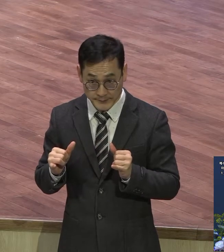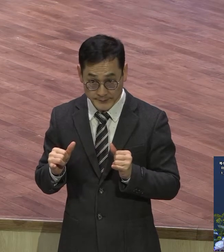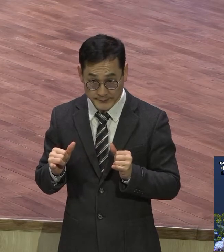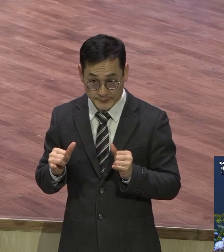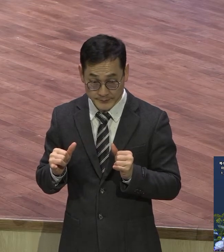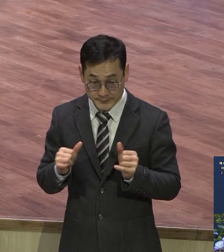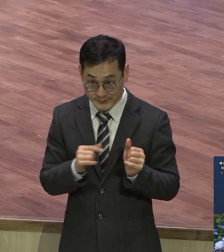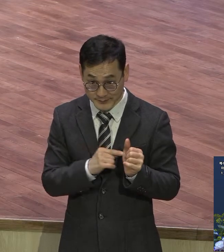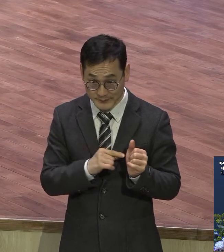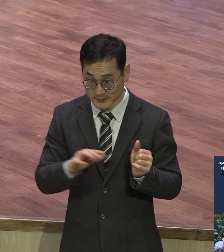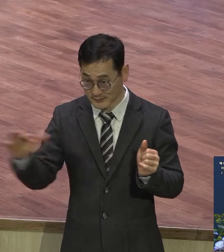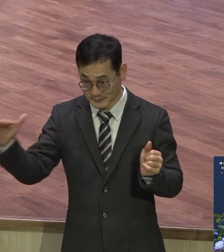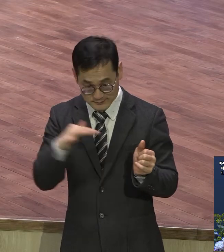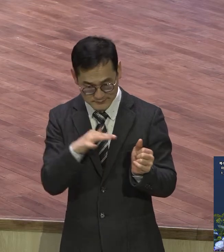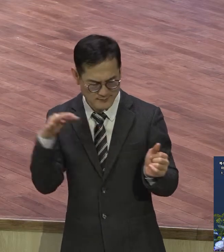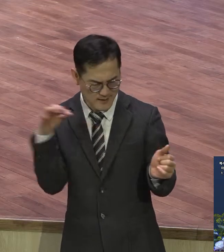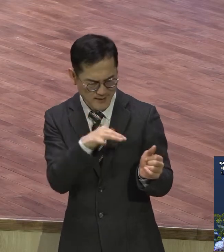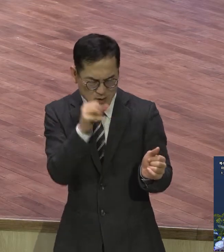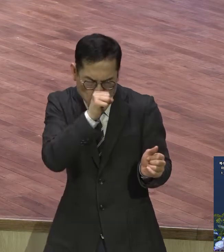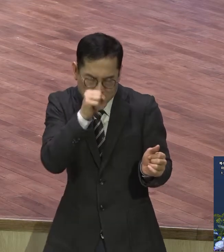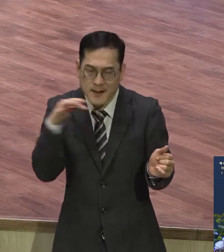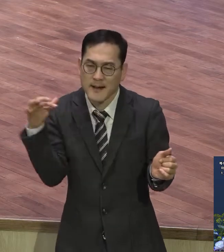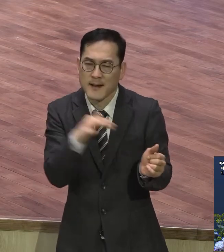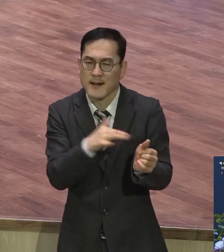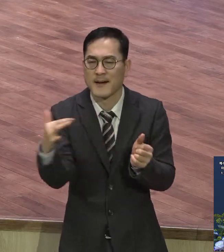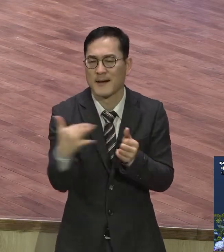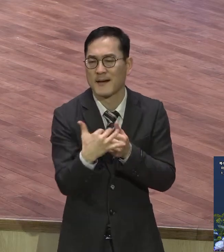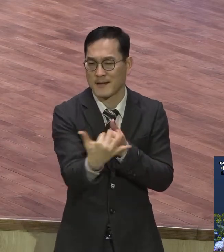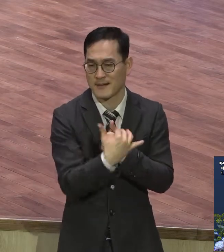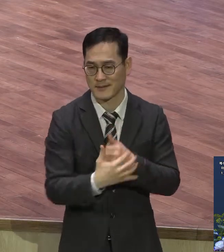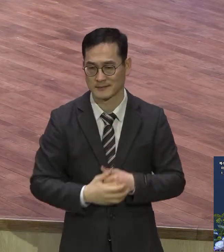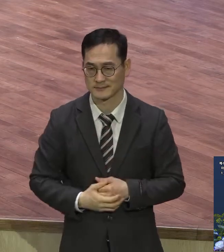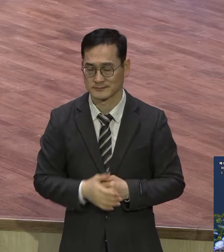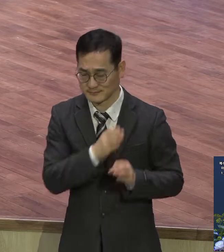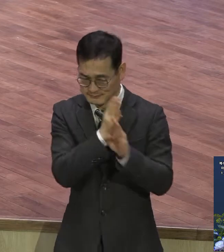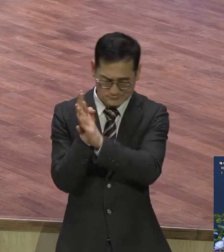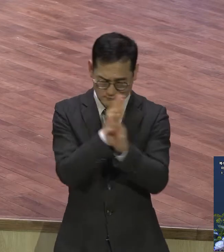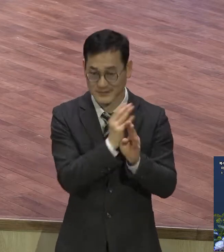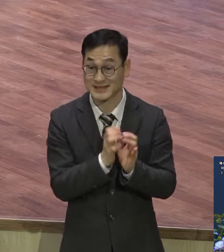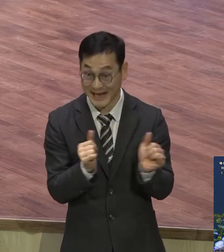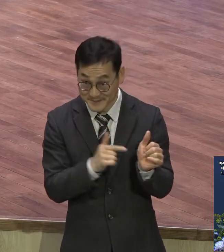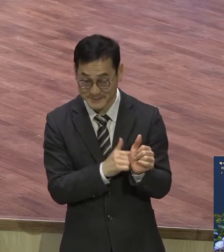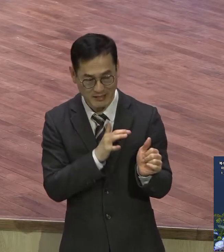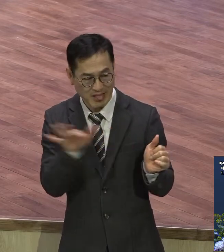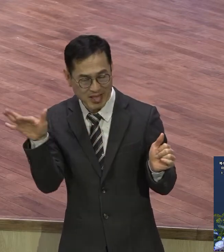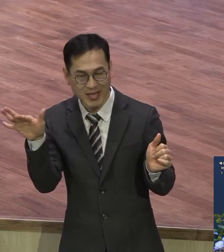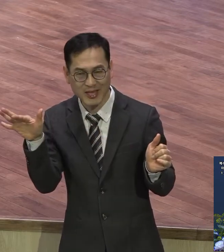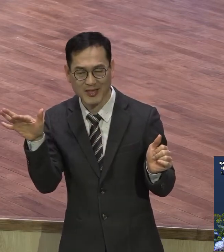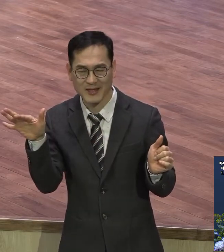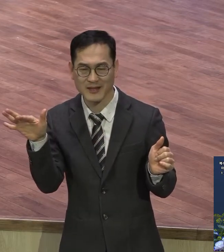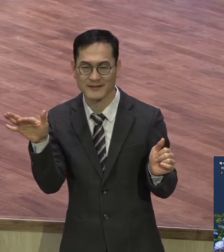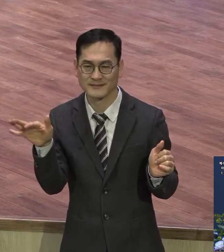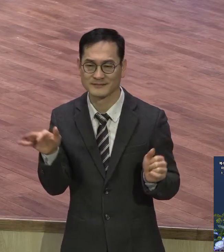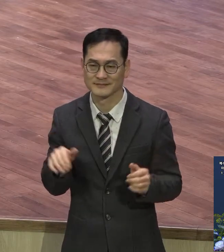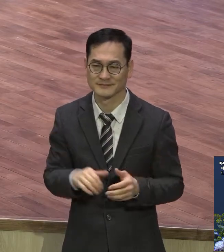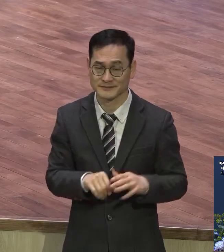싫어하는 사람 하나도 없어요 이중적으로 사니까 좋아하는 사람 싫어하는 사람 있지 온유한 삶은